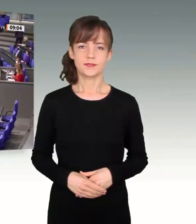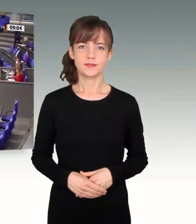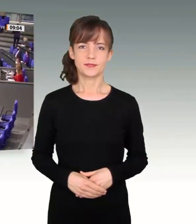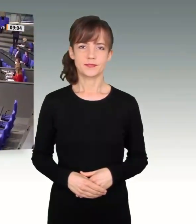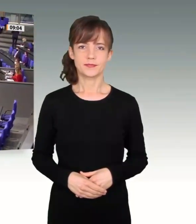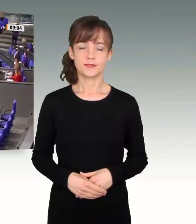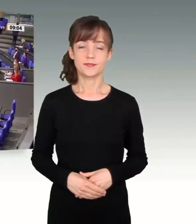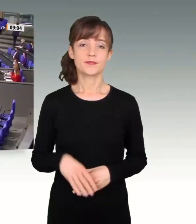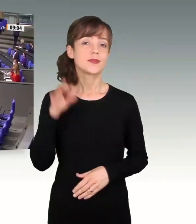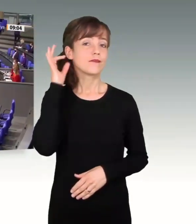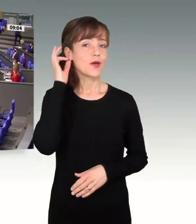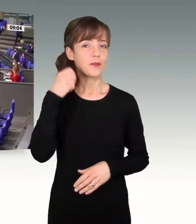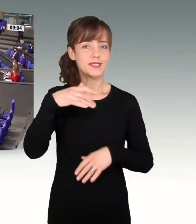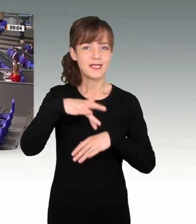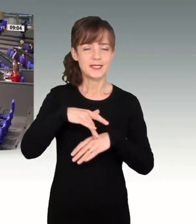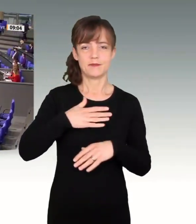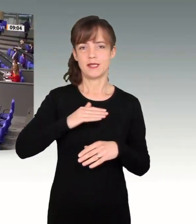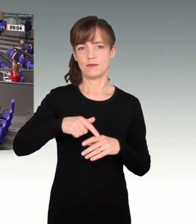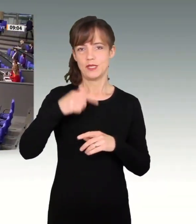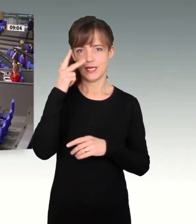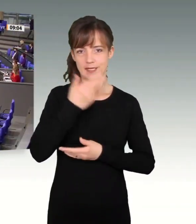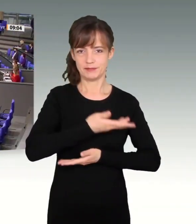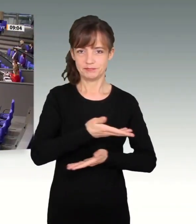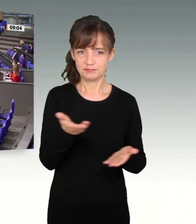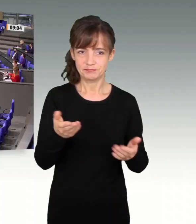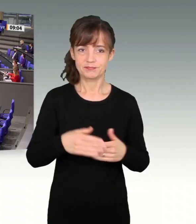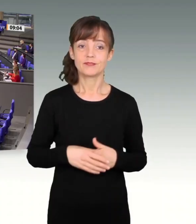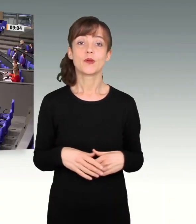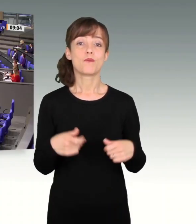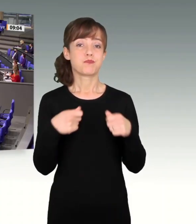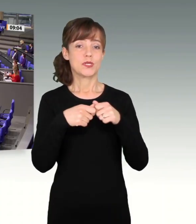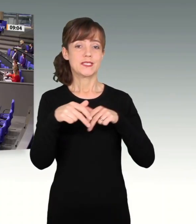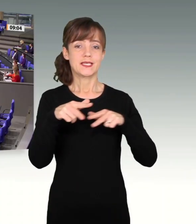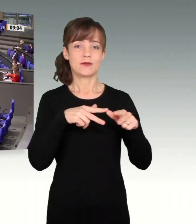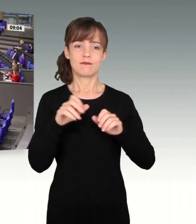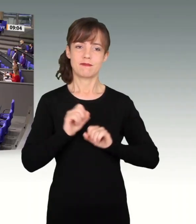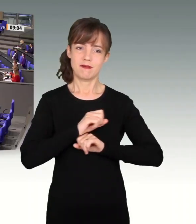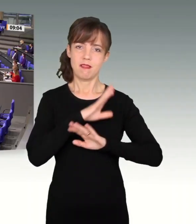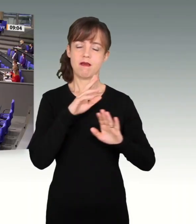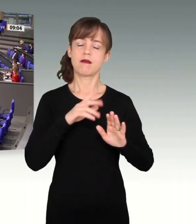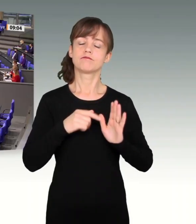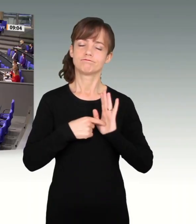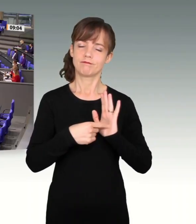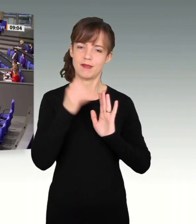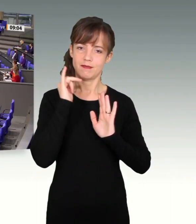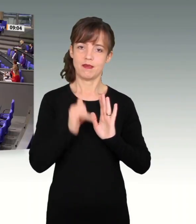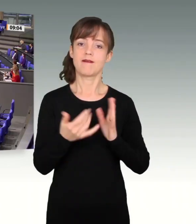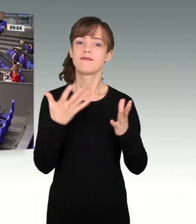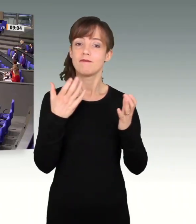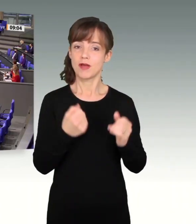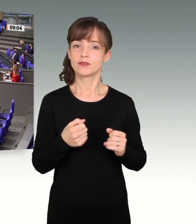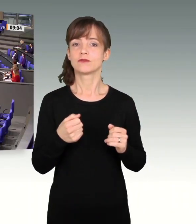Frau Präsidentin! Meine Damen und Herren! Die Bundesregierung bekennt sich zur Schuldenbremse unserer Verfassung.